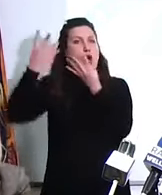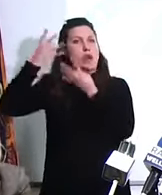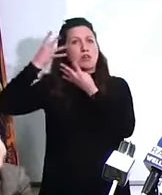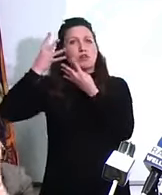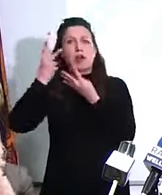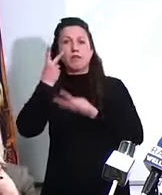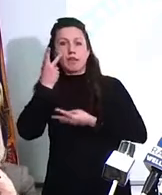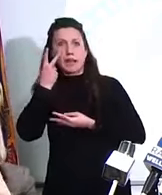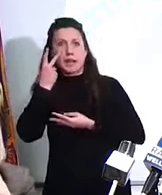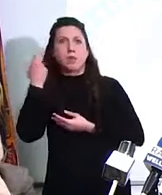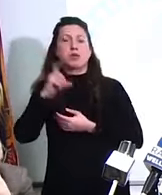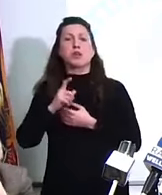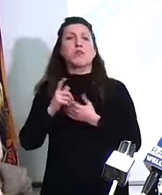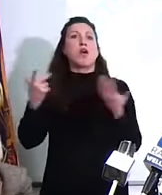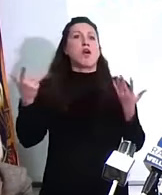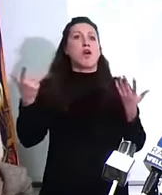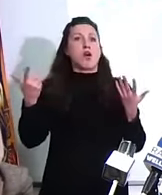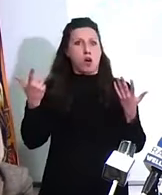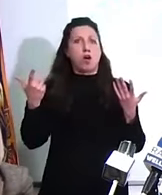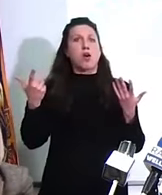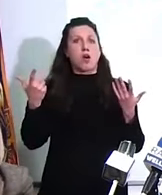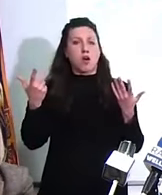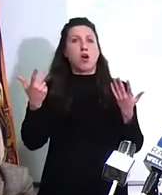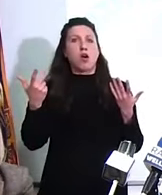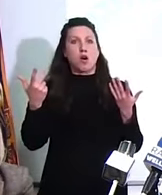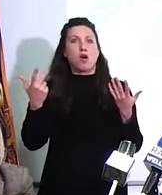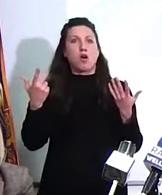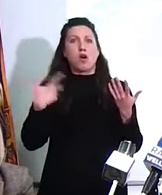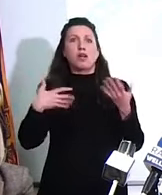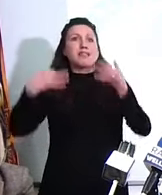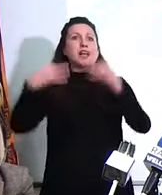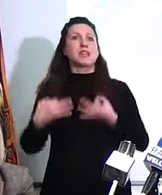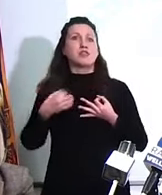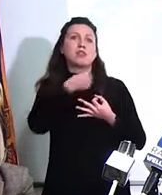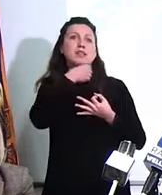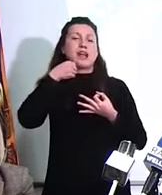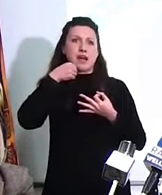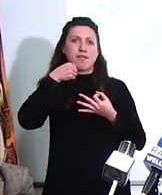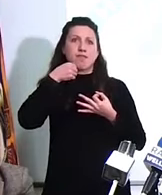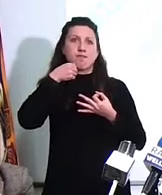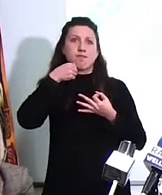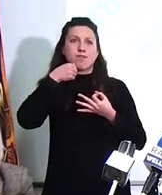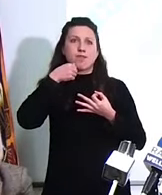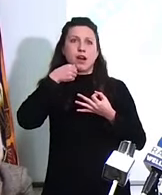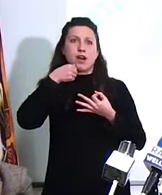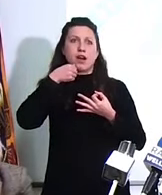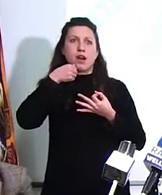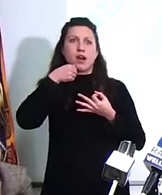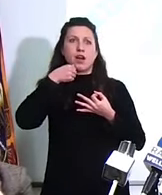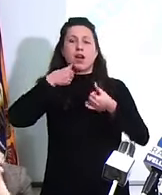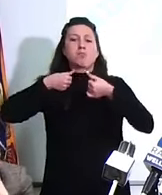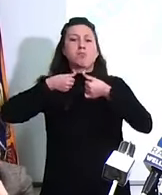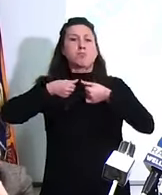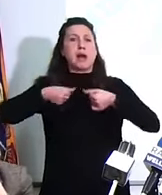fa primavera, no? Io non posso prendere delle decisioni avendo un giorno di un po' di calo. Adesso abbiamo un trend di